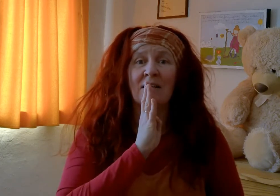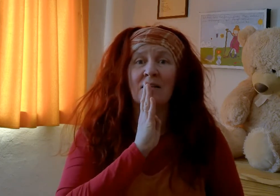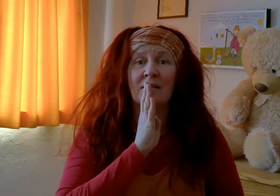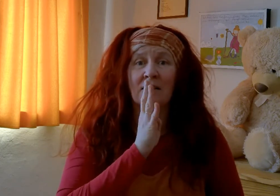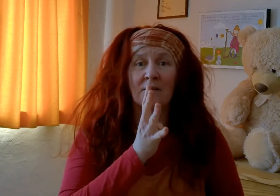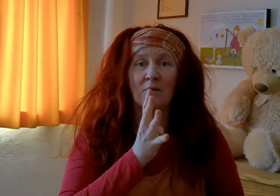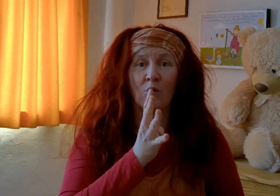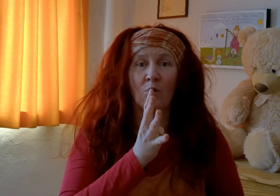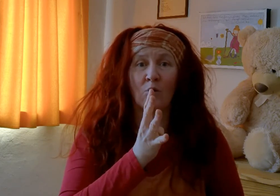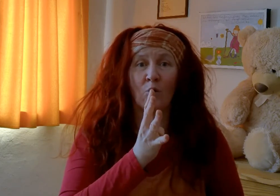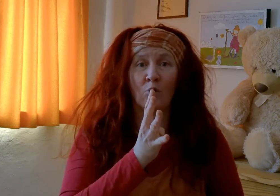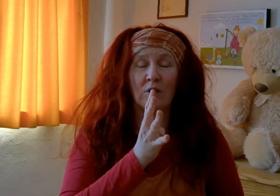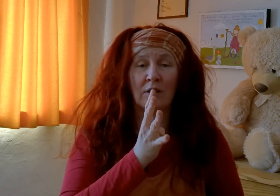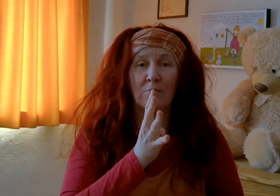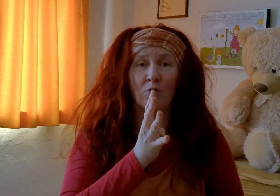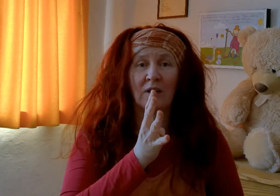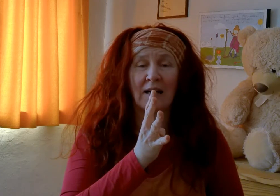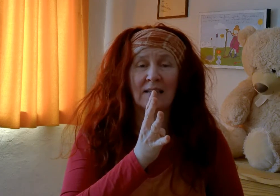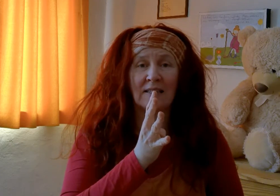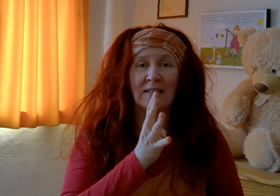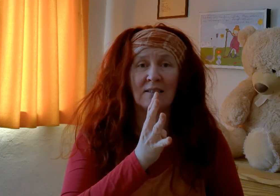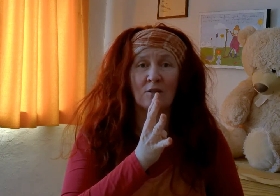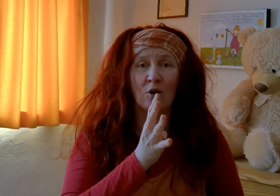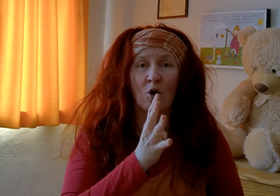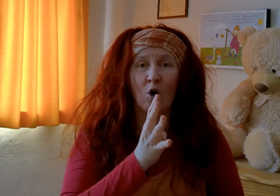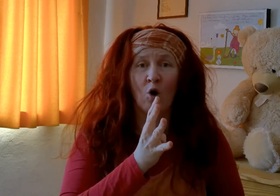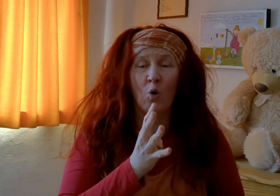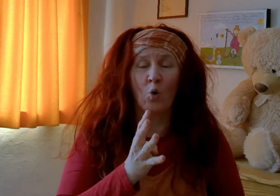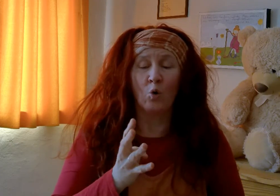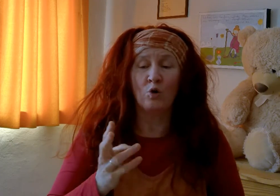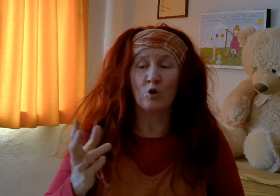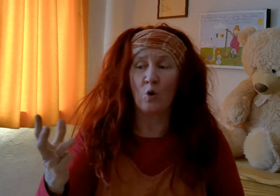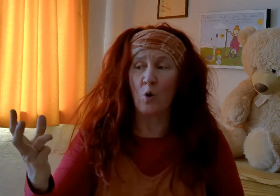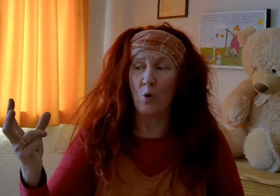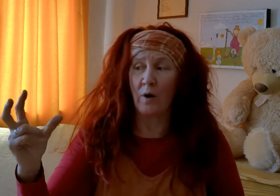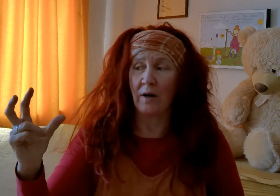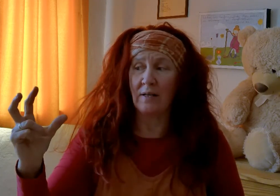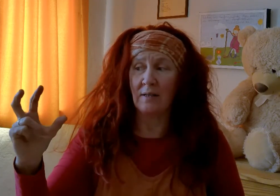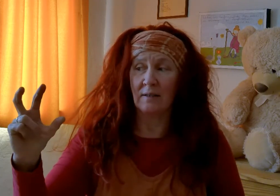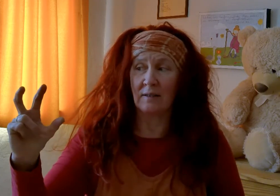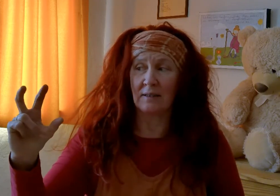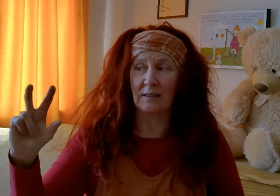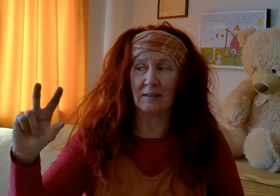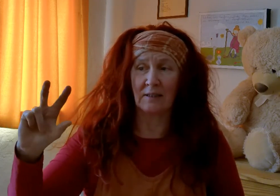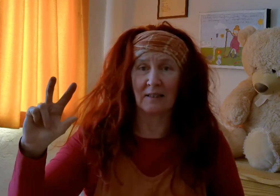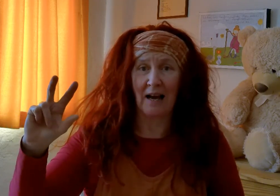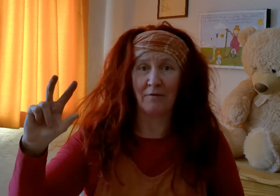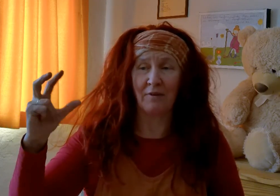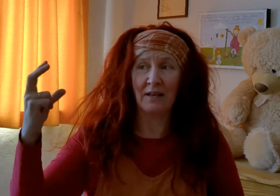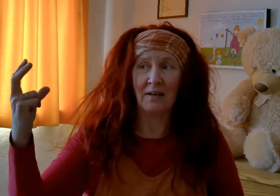reden, unter dem Mund angesetzt, und hören, das sind drei Finger,